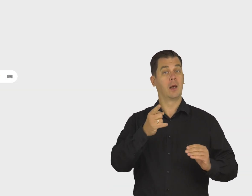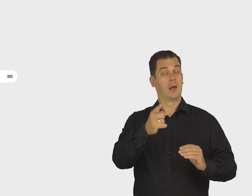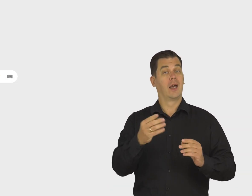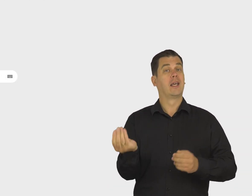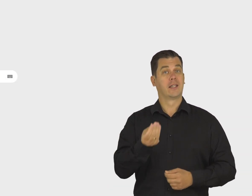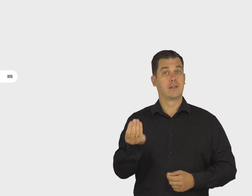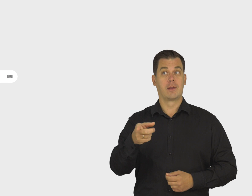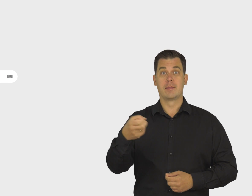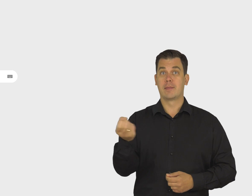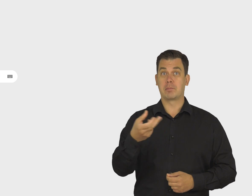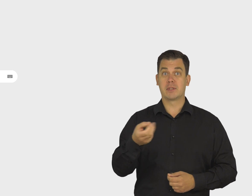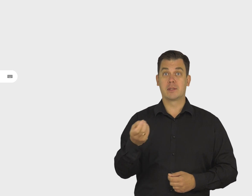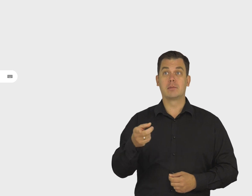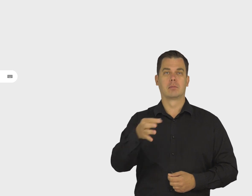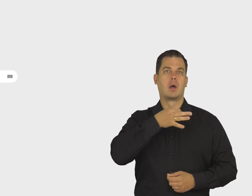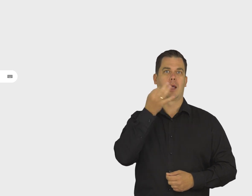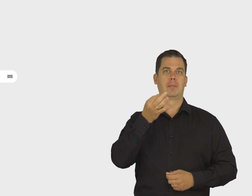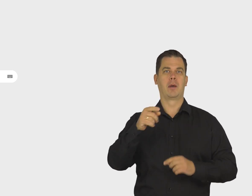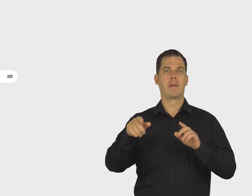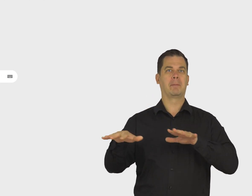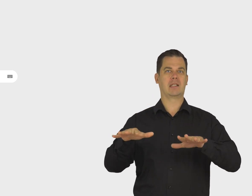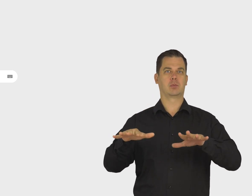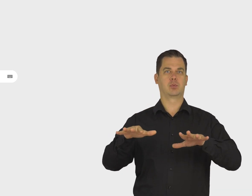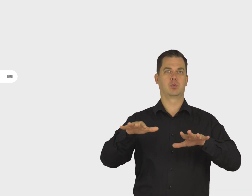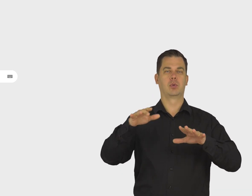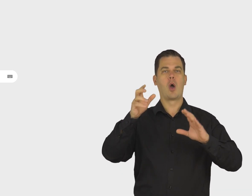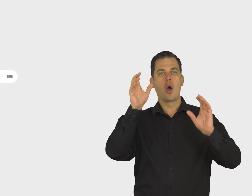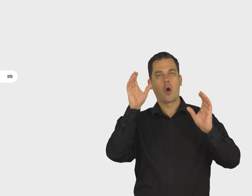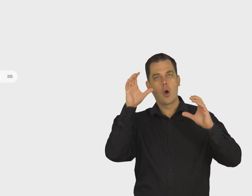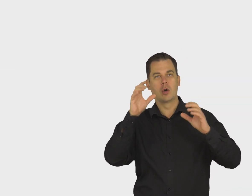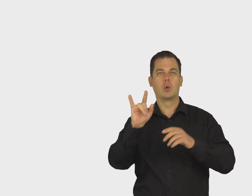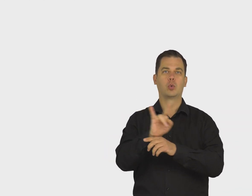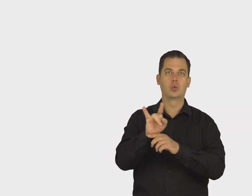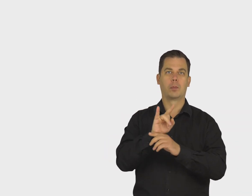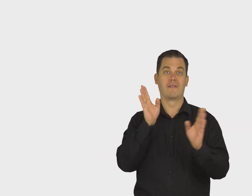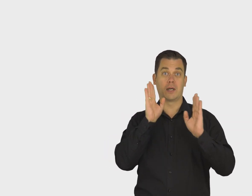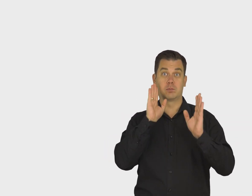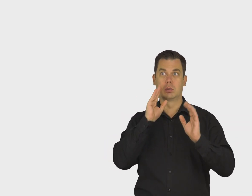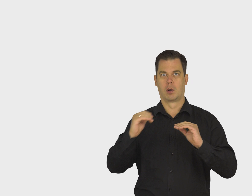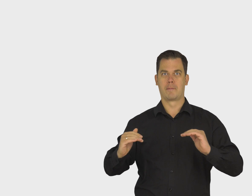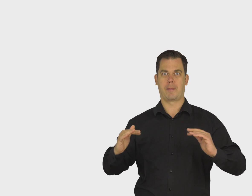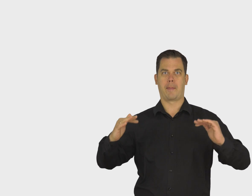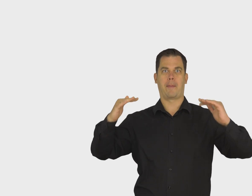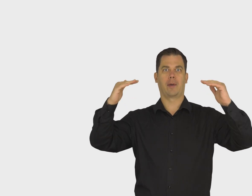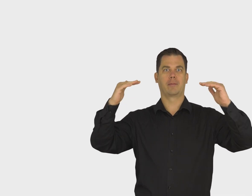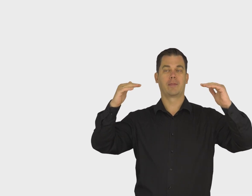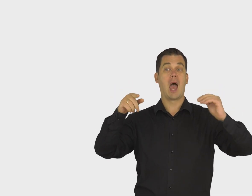napisy mogą lepiej wypozycjonować nasz film na YouTube czy Facebooku. Natomiast napisy obcojęzyczne mogą